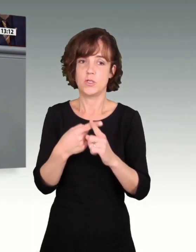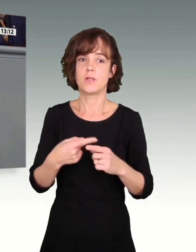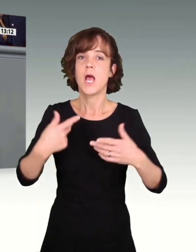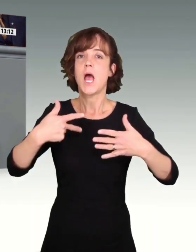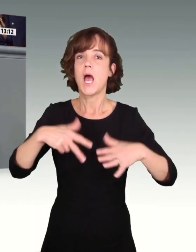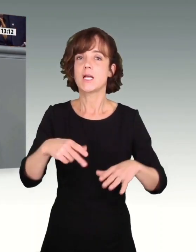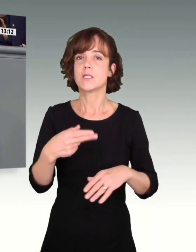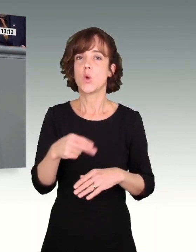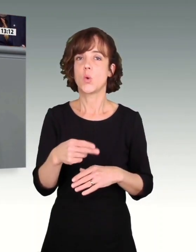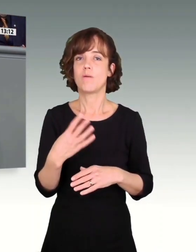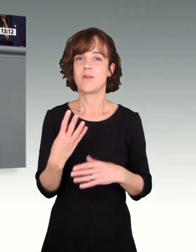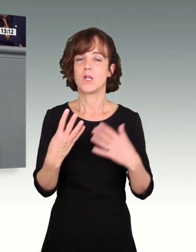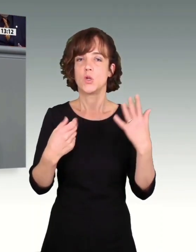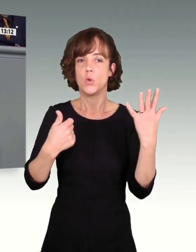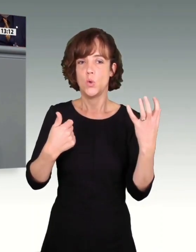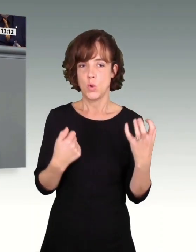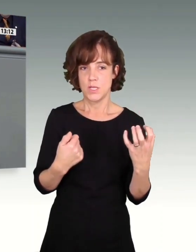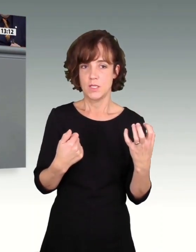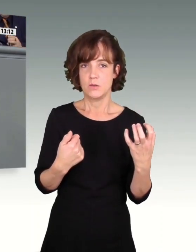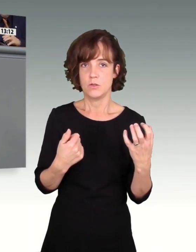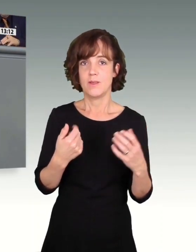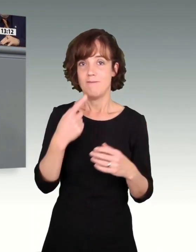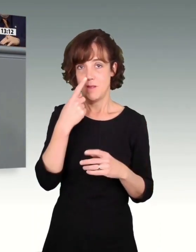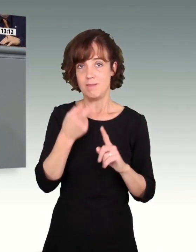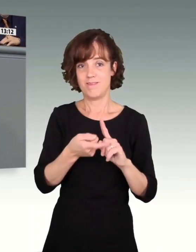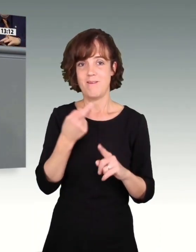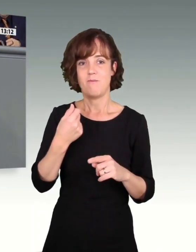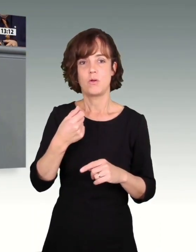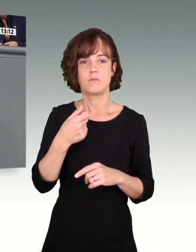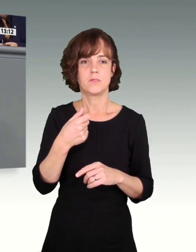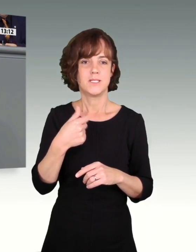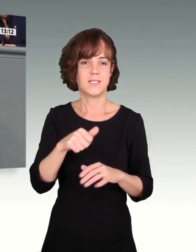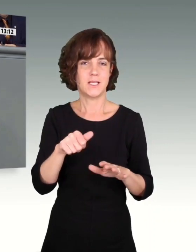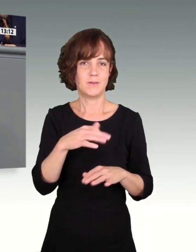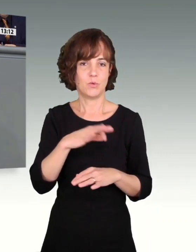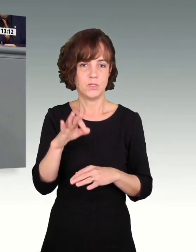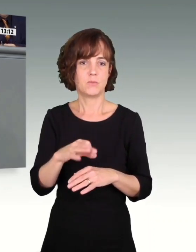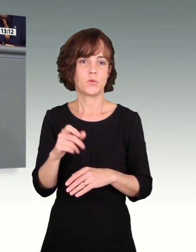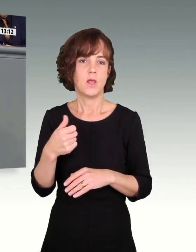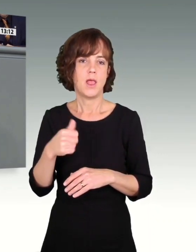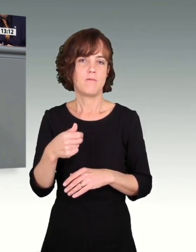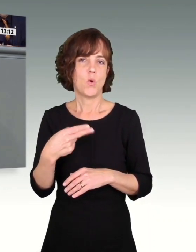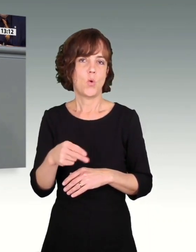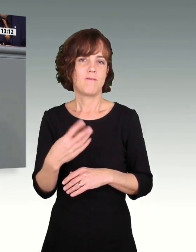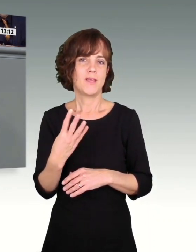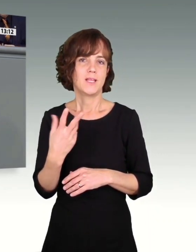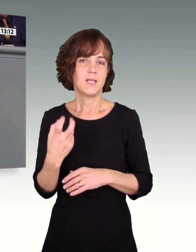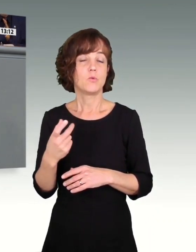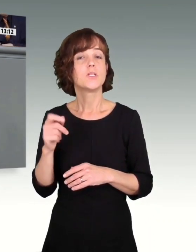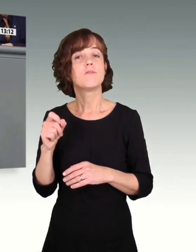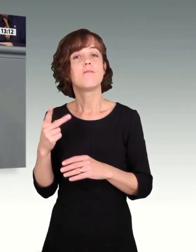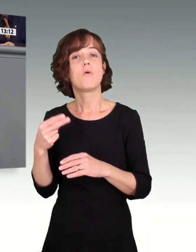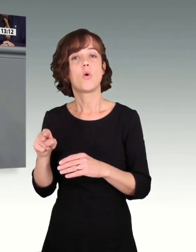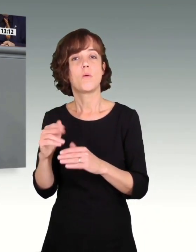,94 Wenn man davon 16 Prozent zieht, kommen wir auf 11,36 Das heißt, mit den 12 Euro ist man da drüber hinausgeschossen.